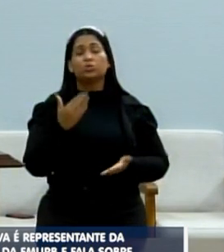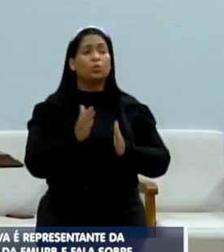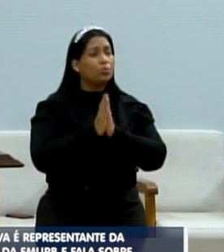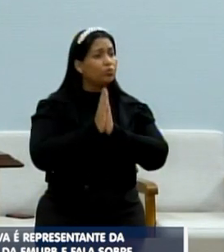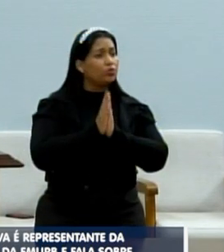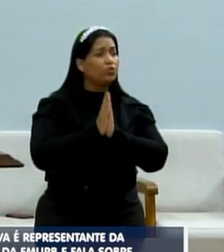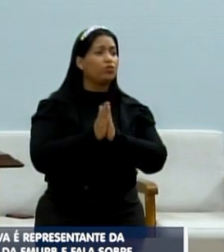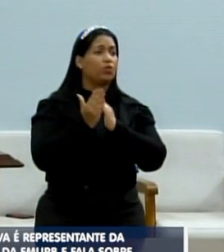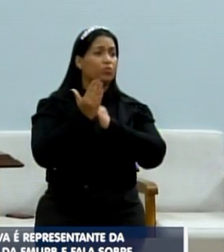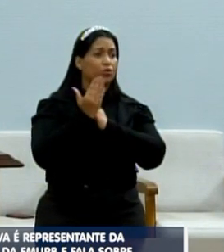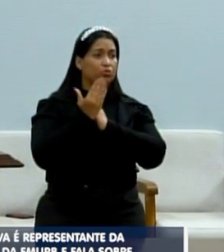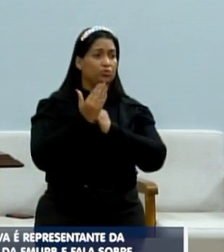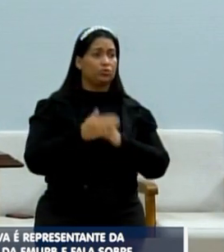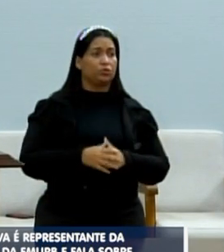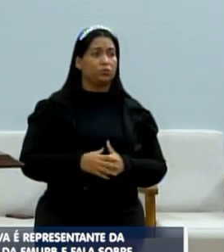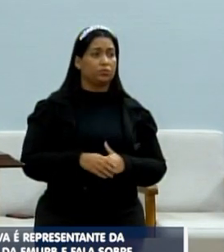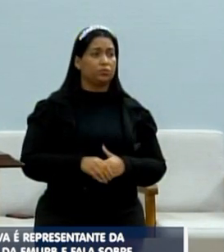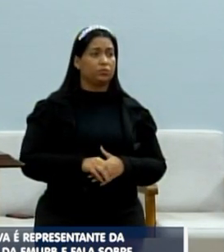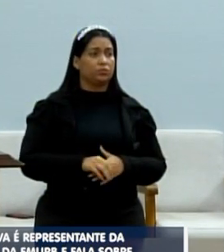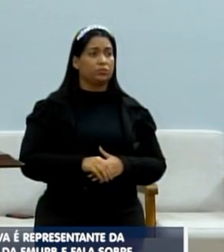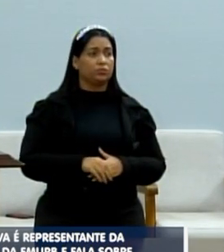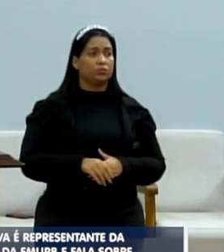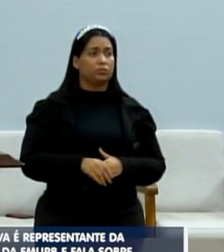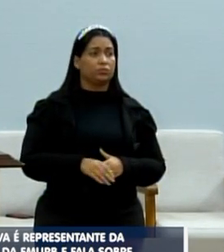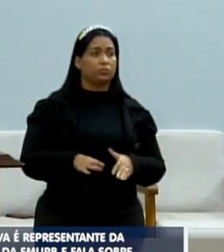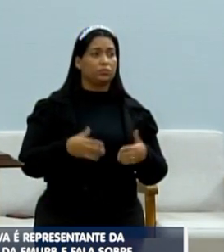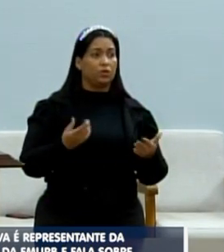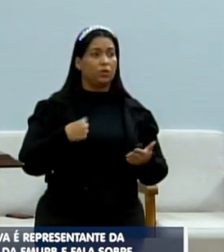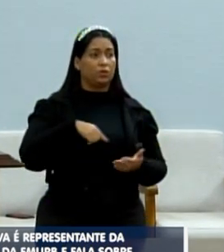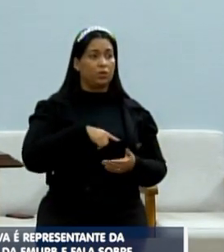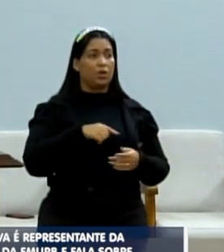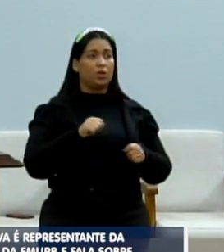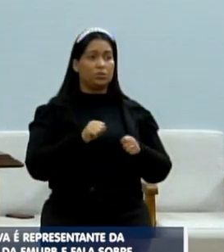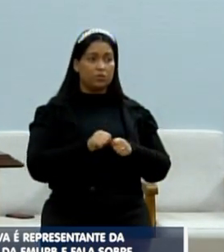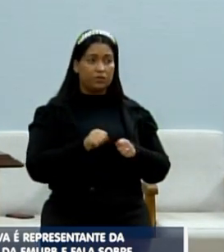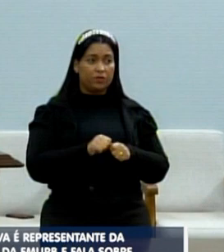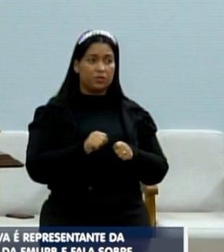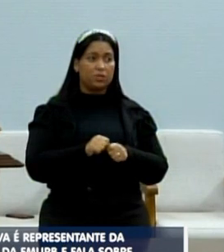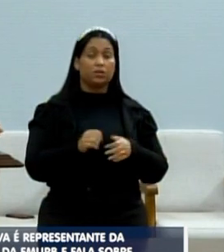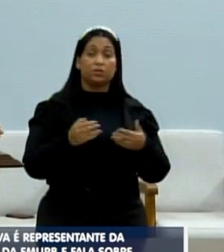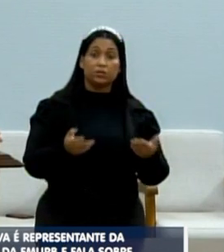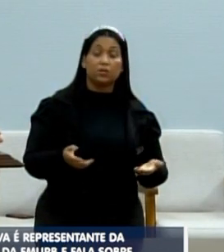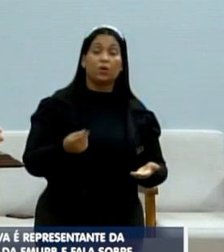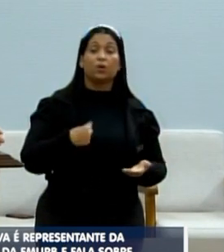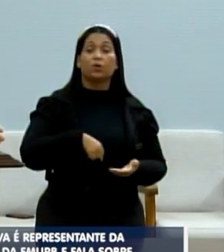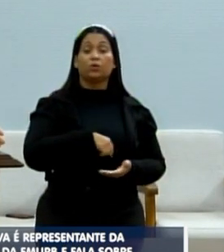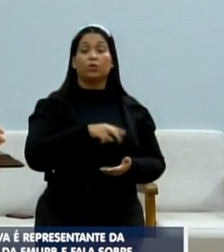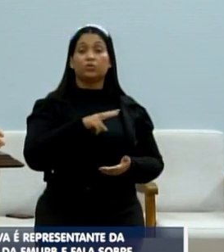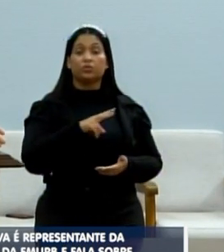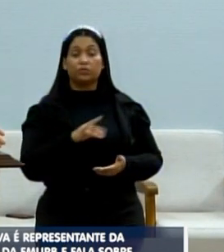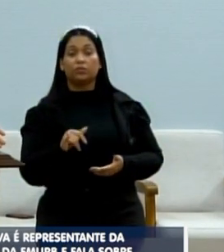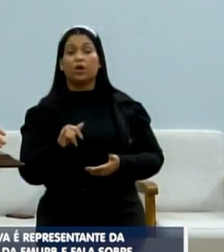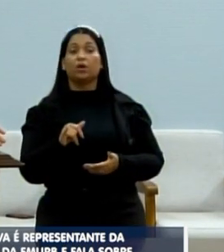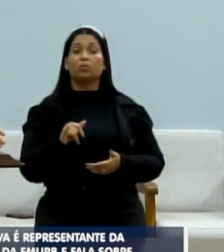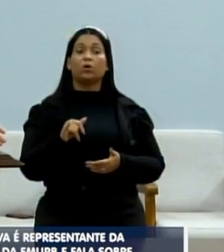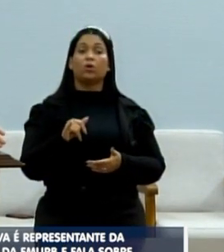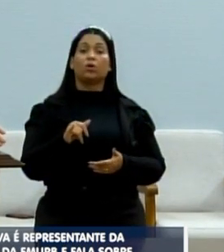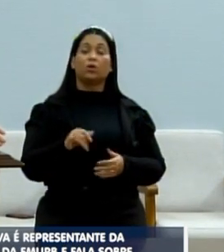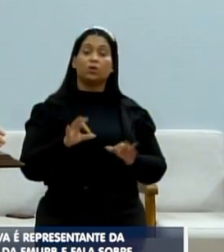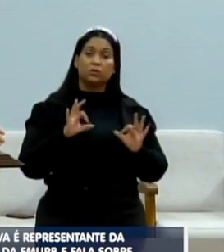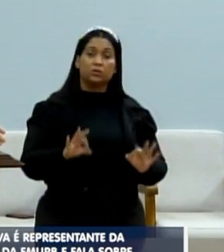socorro para os funcionários. Entendeu? É o que a gente vem passando aí. A gente foi mergulhado, literalmente,